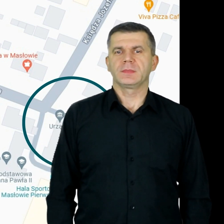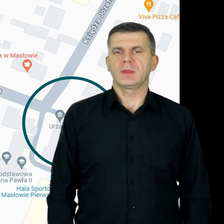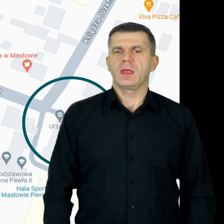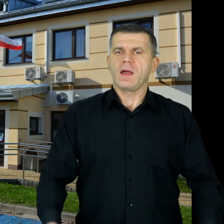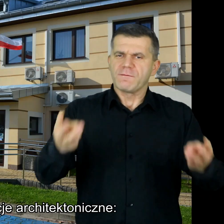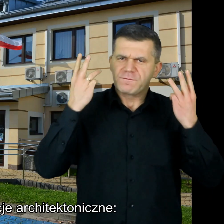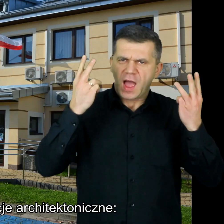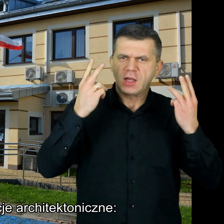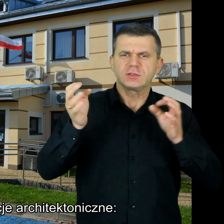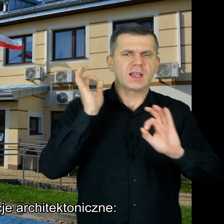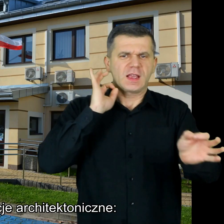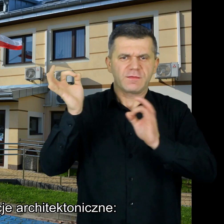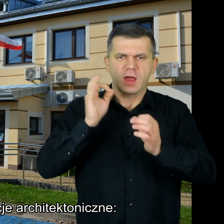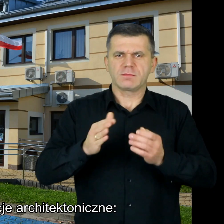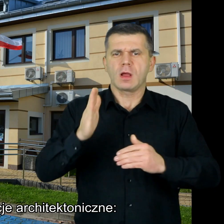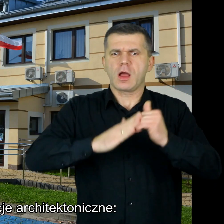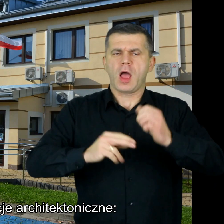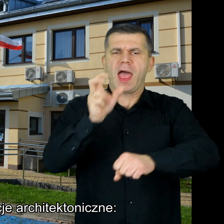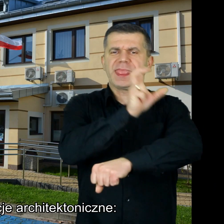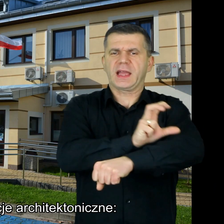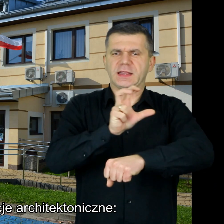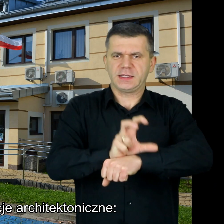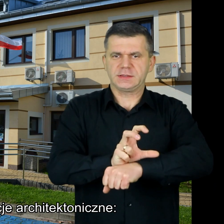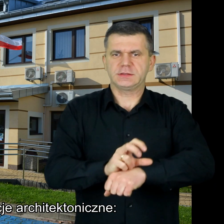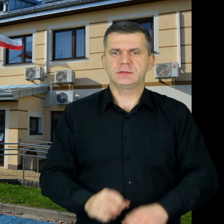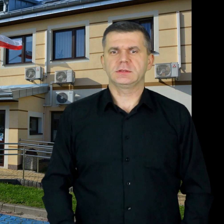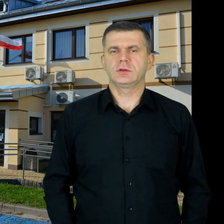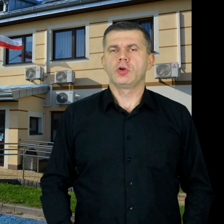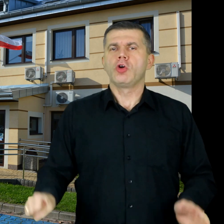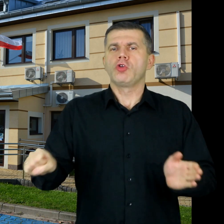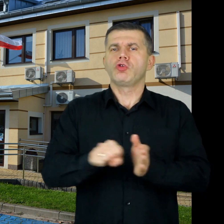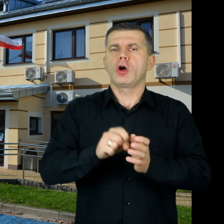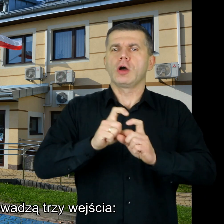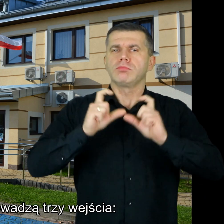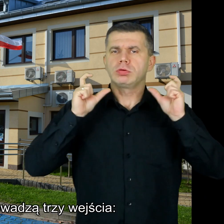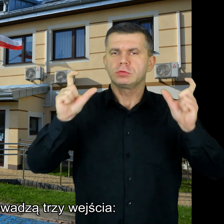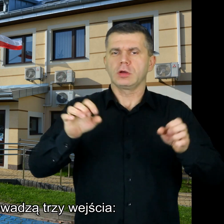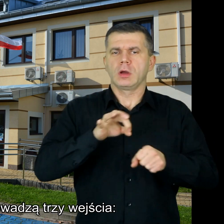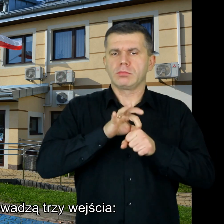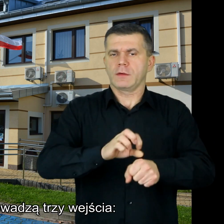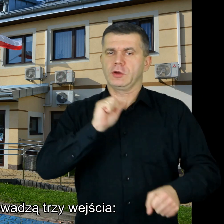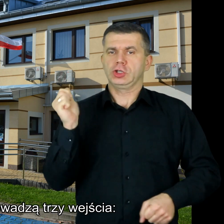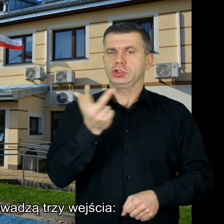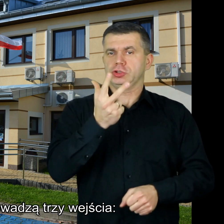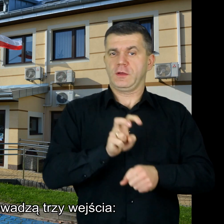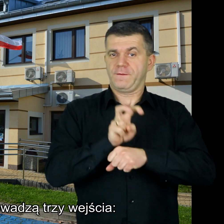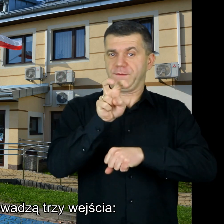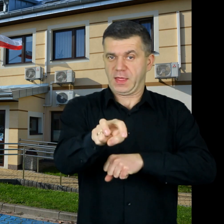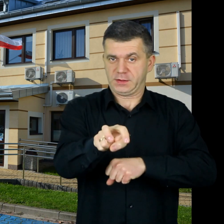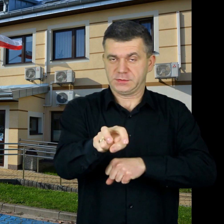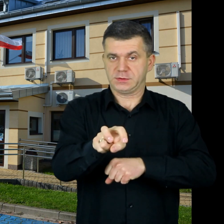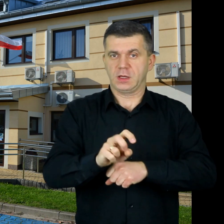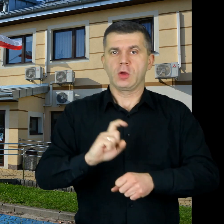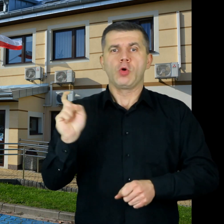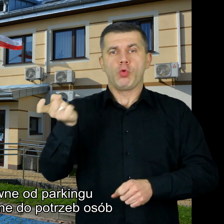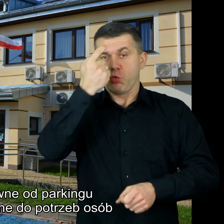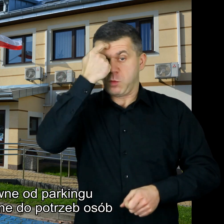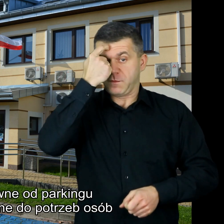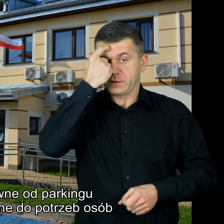Ważne informacje architektoniczne Do budynku prowadzą trzy wejścia Wejście